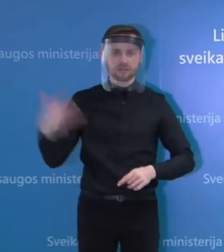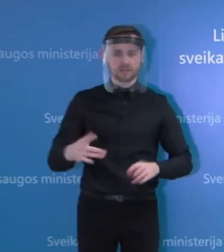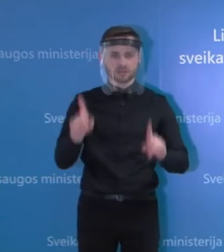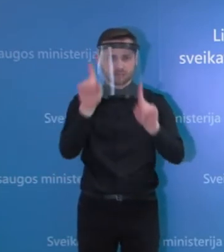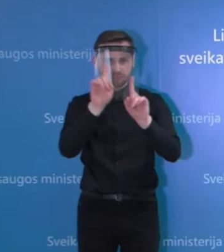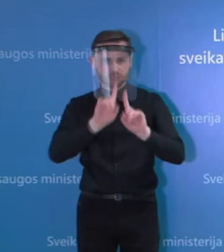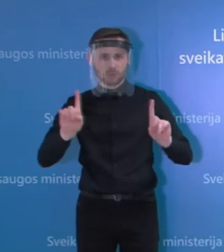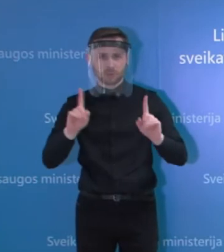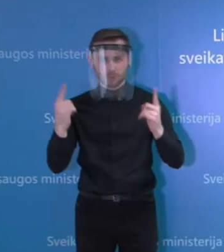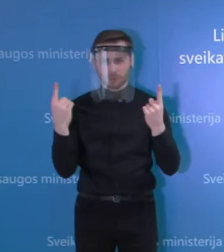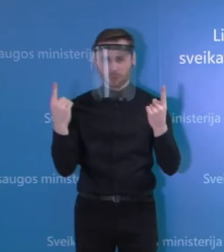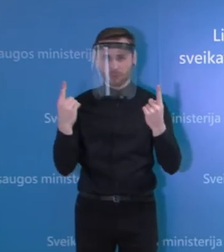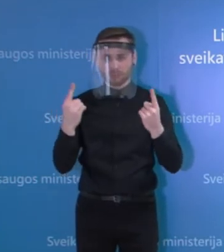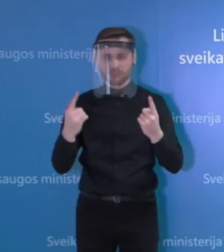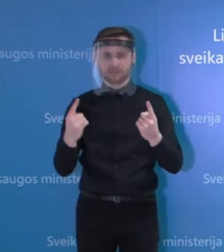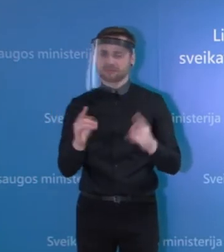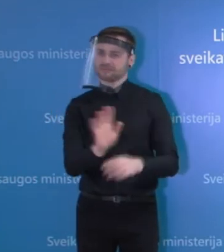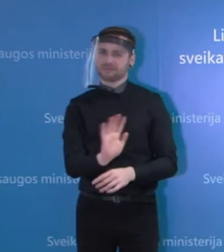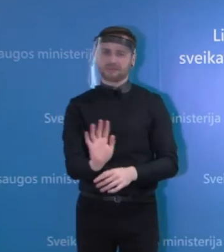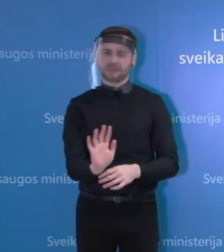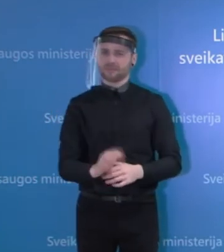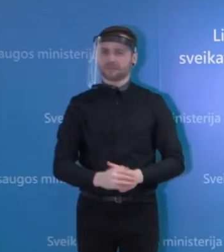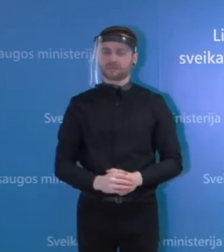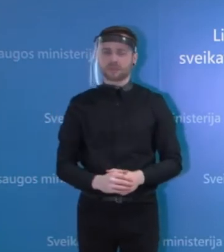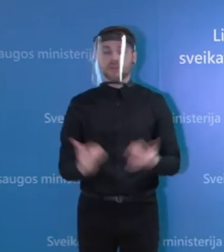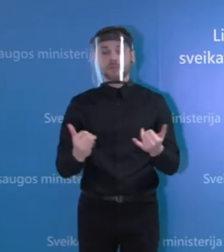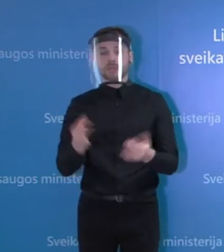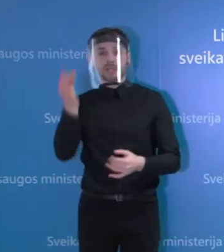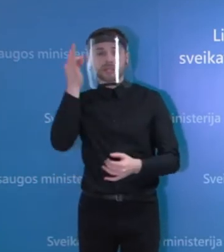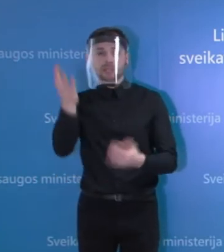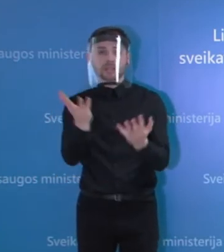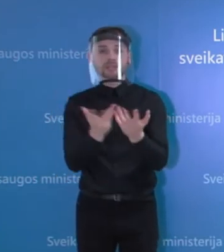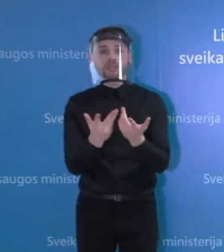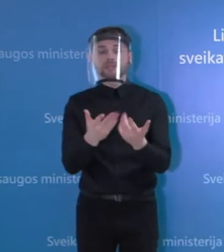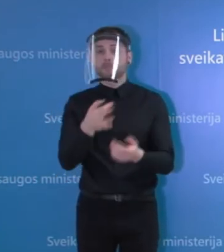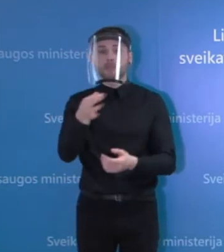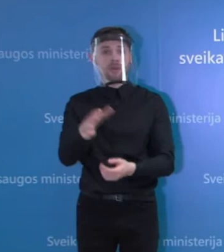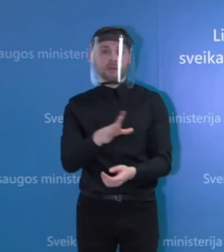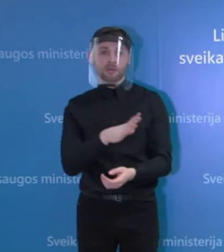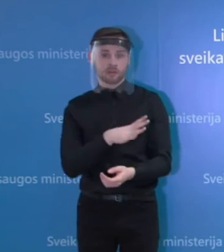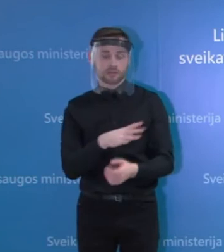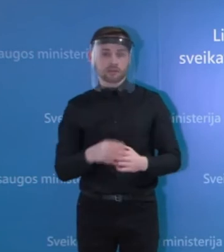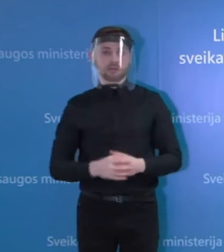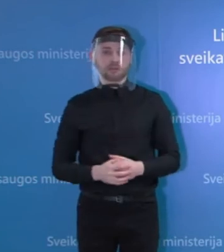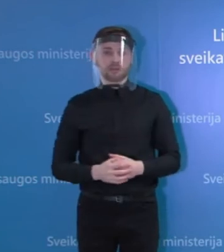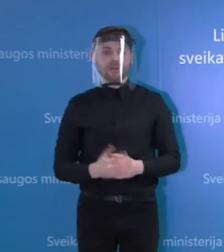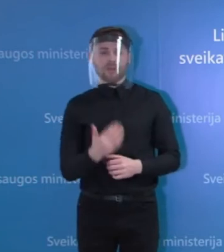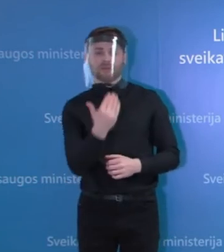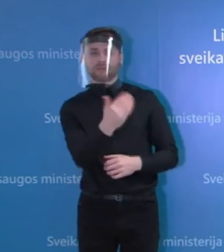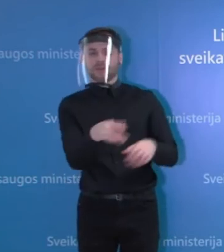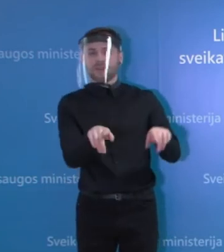Tai tikrai negalima pasakyti vieno kažkokio skaičiaus, kuris būtų kaip absoliutus rodiklis